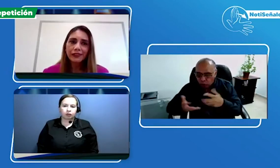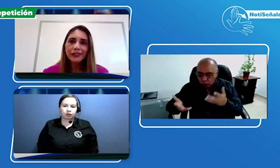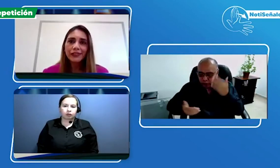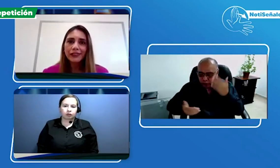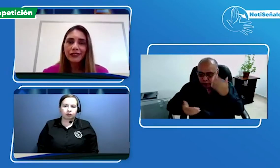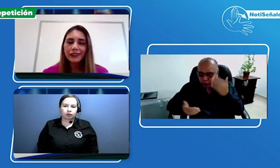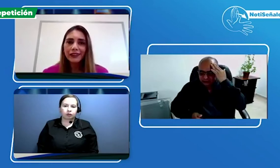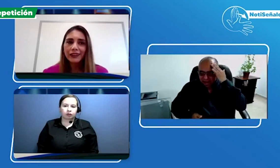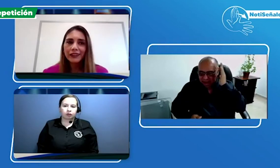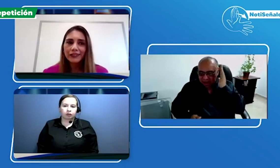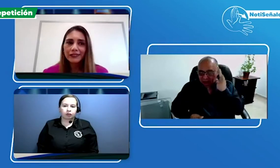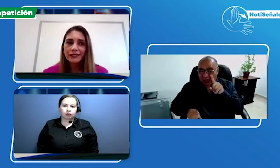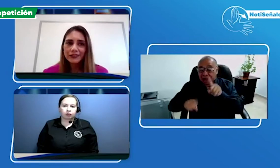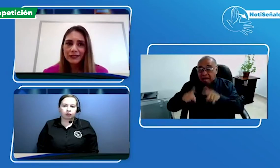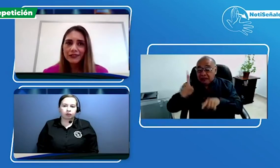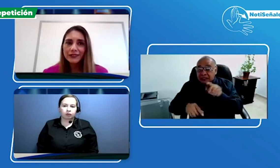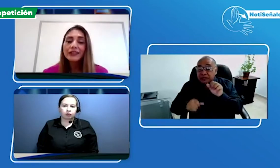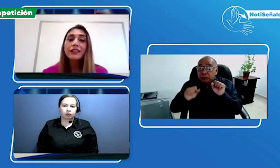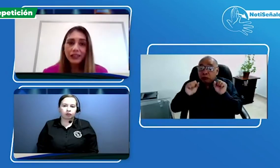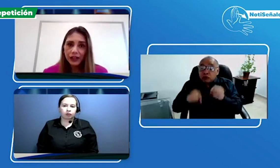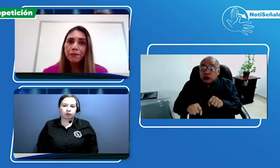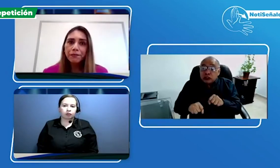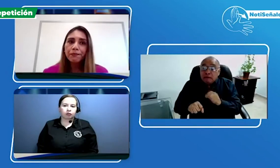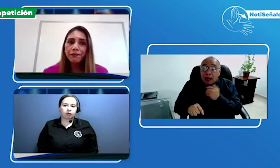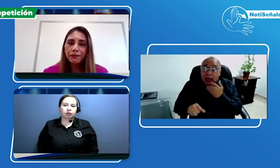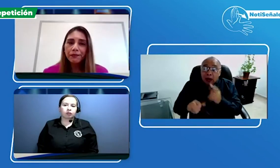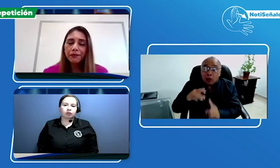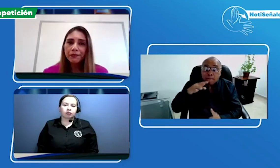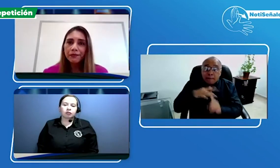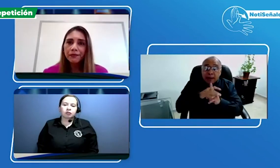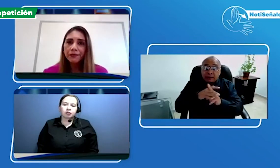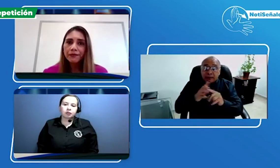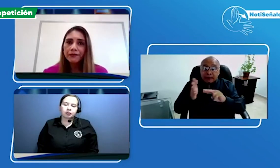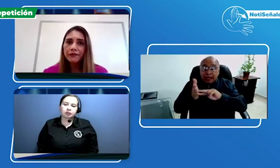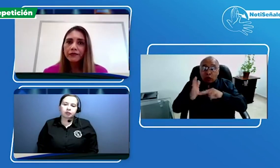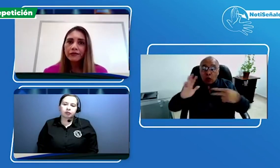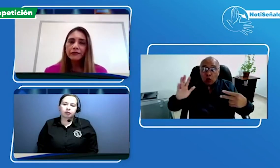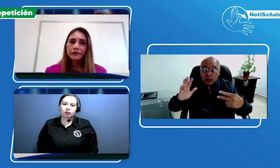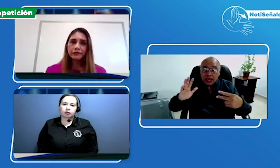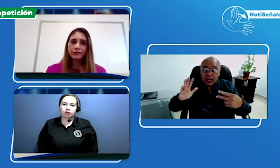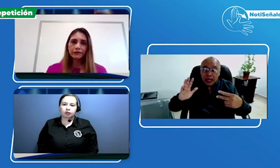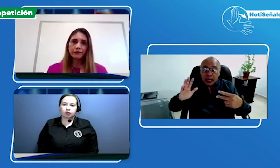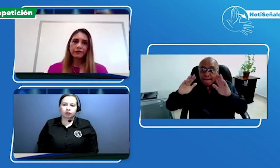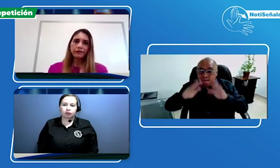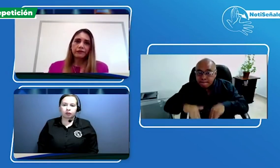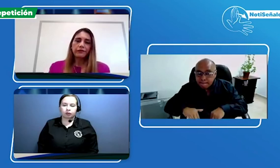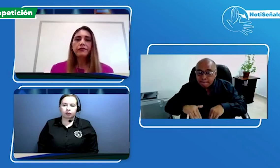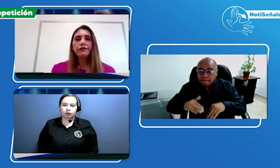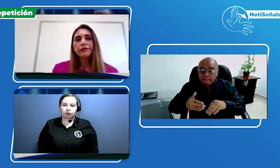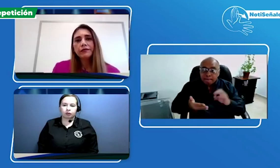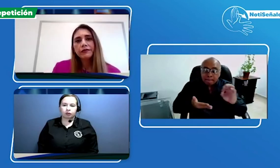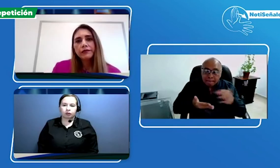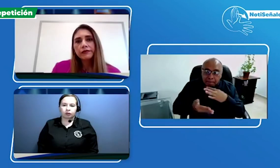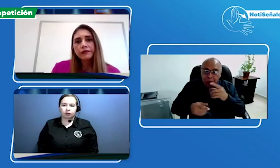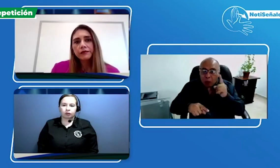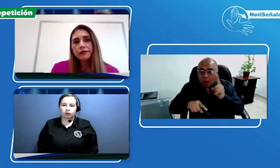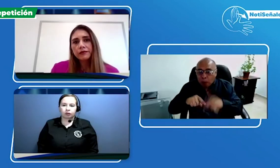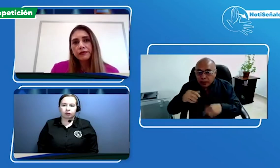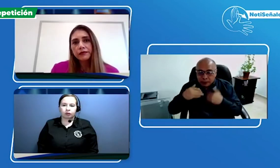Bogotá, en Medellín o en qué lugar. ¿Cómo podría la persona sorda saber a qué droguería acceder?